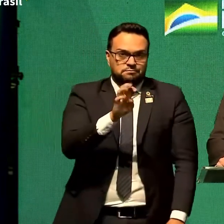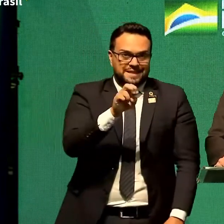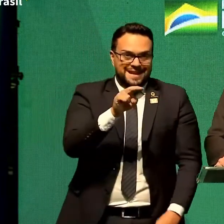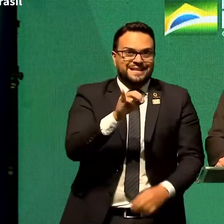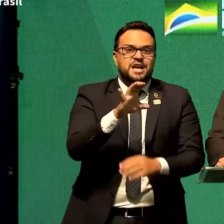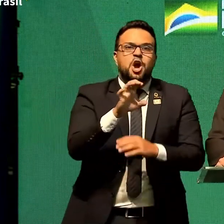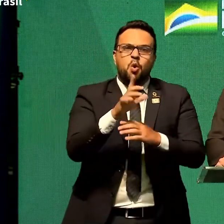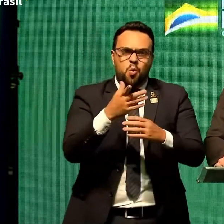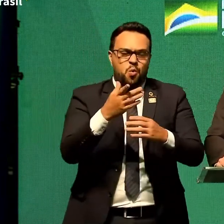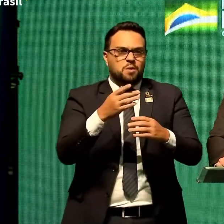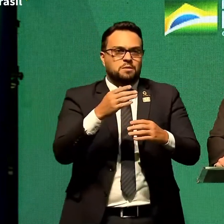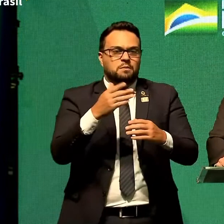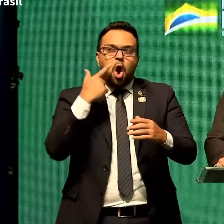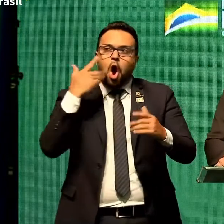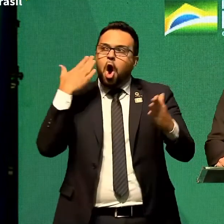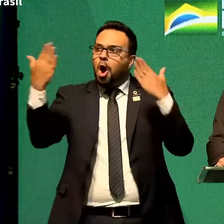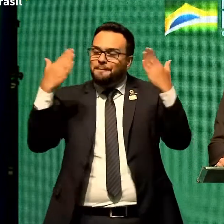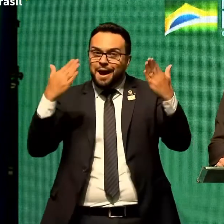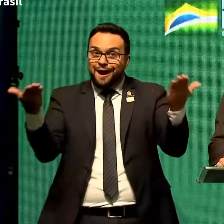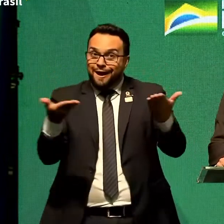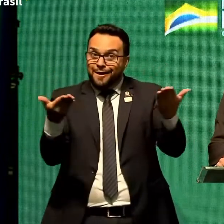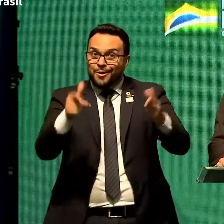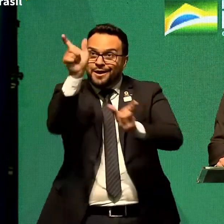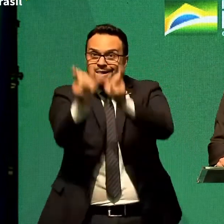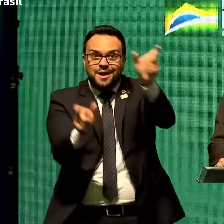Comparo os nossos ministros com os anteriores.